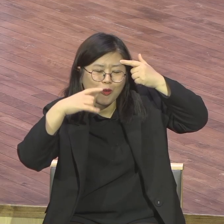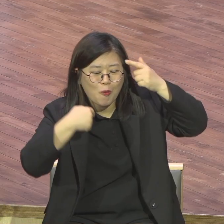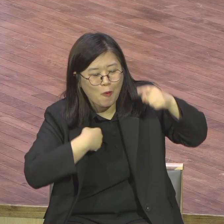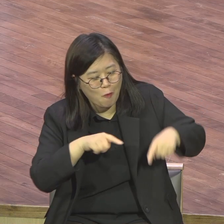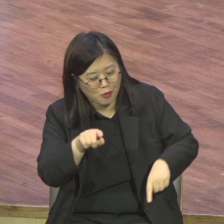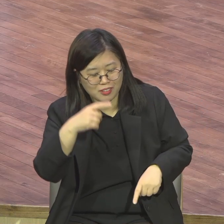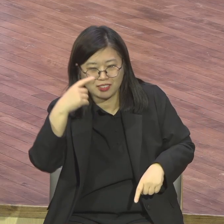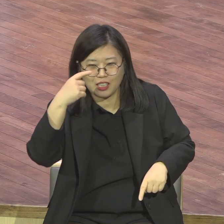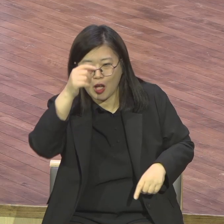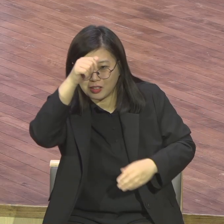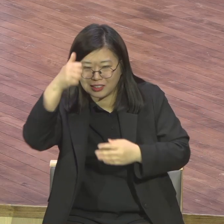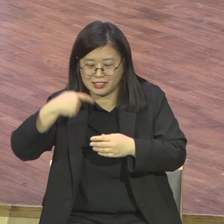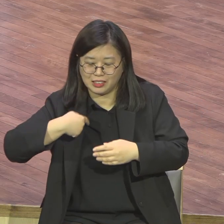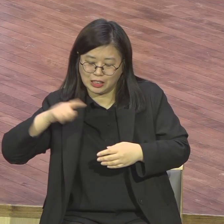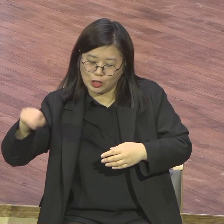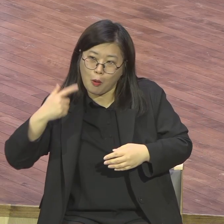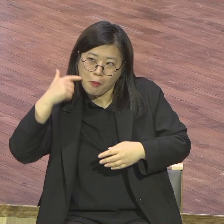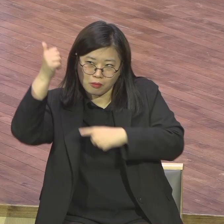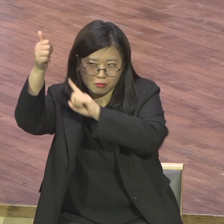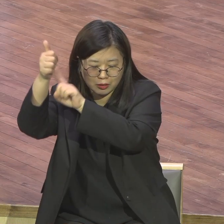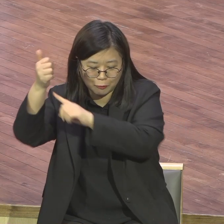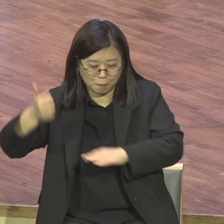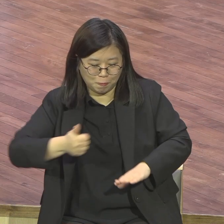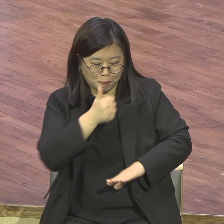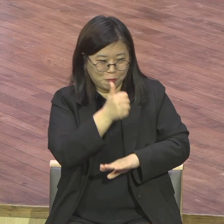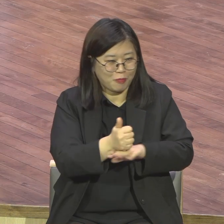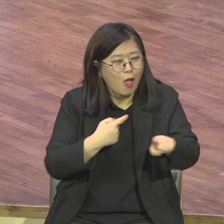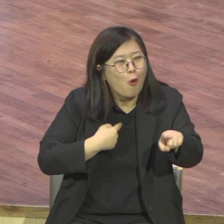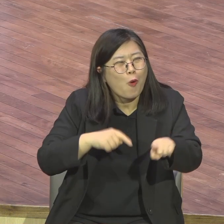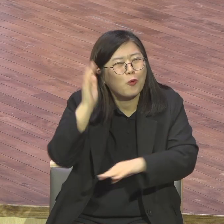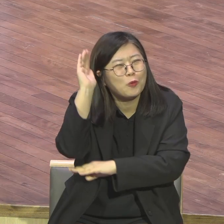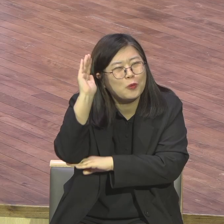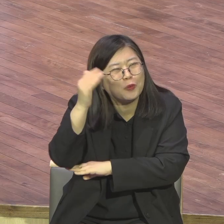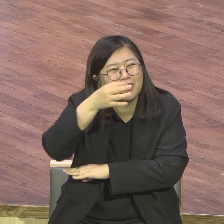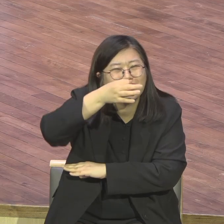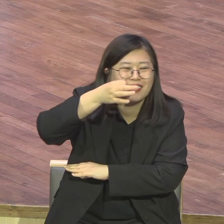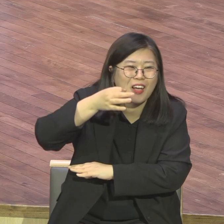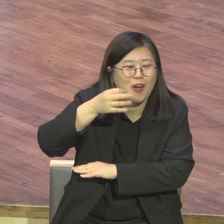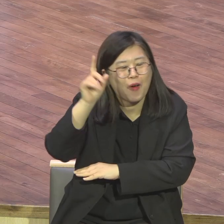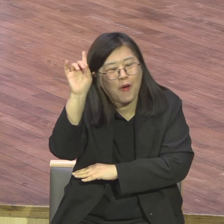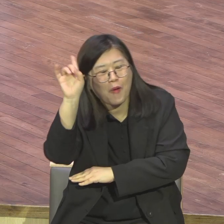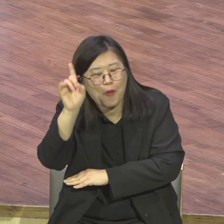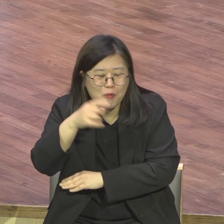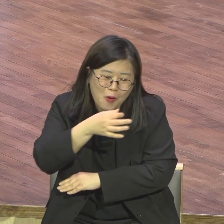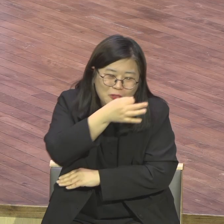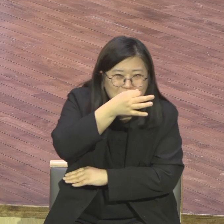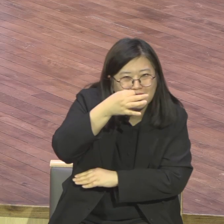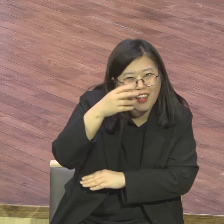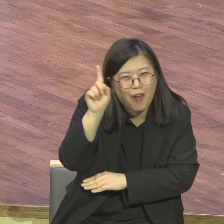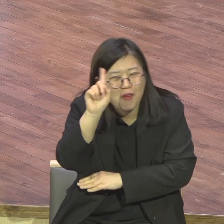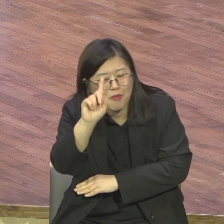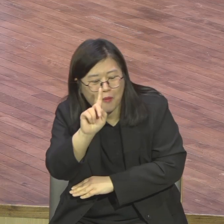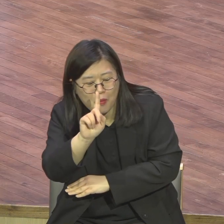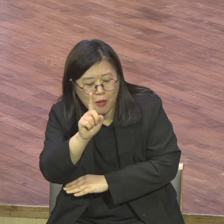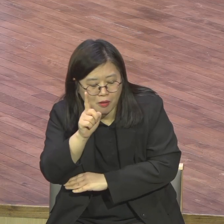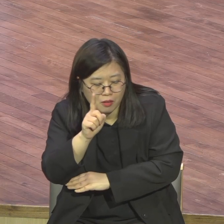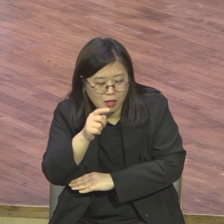나 심각한 거 싫어하니까. 그 심각한 거 하면 너나 해라고. 난 나가버리. 그 심각한 초상적 인상 빡 쓰고. 그런데 말이요.